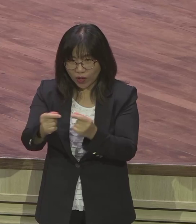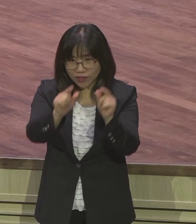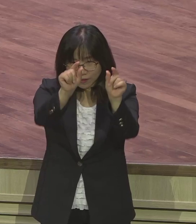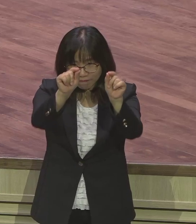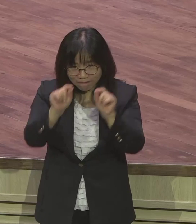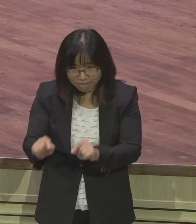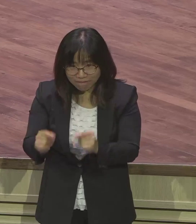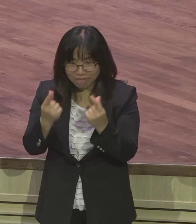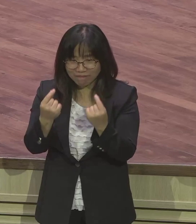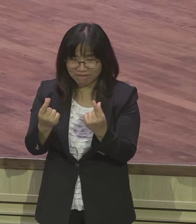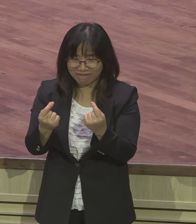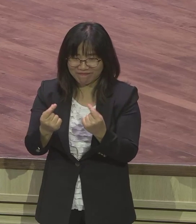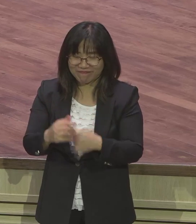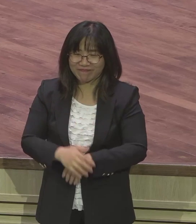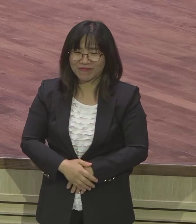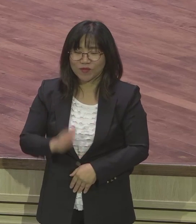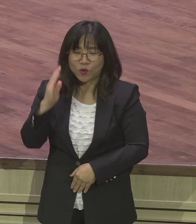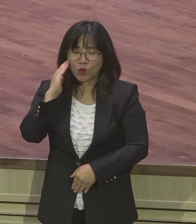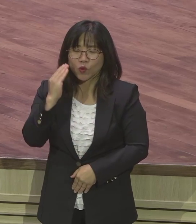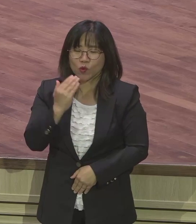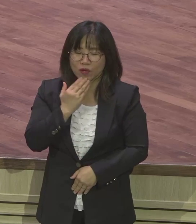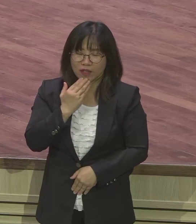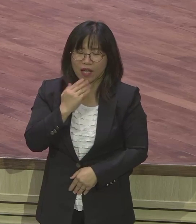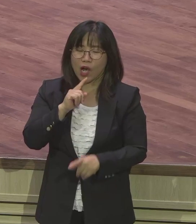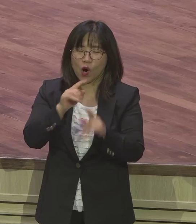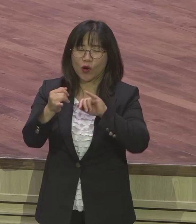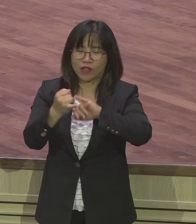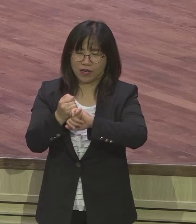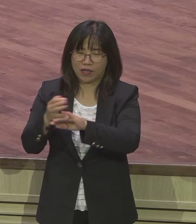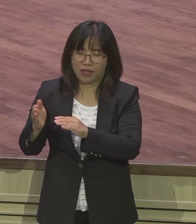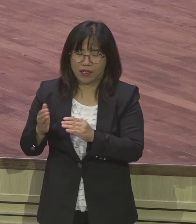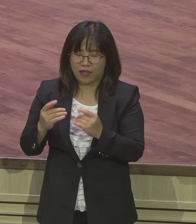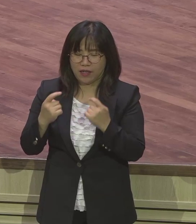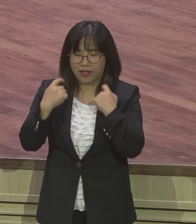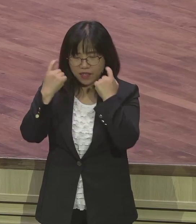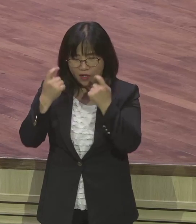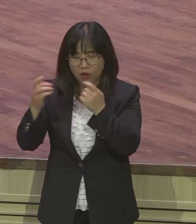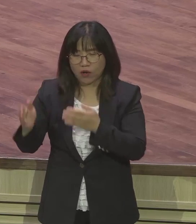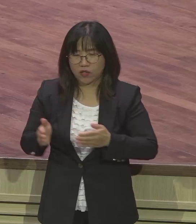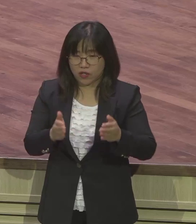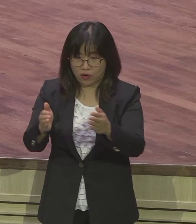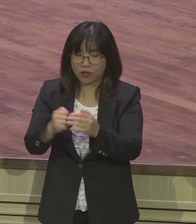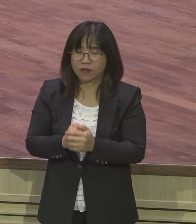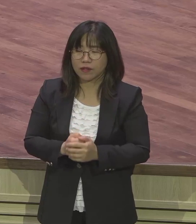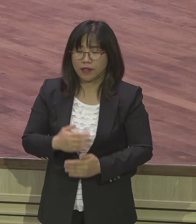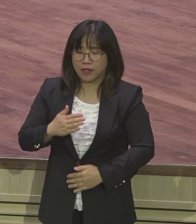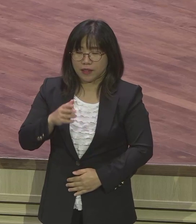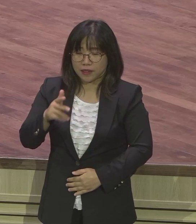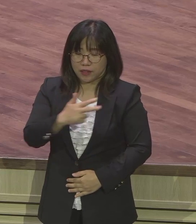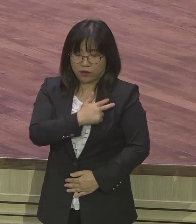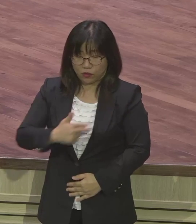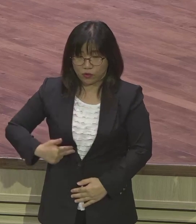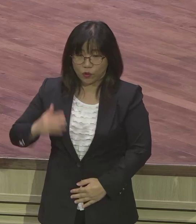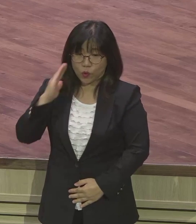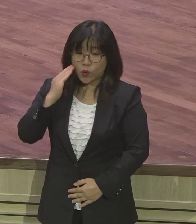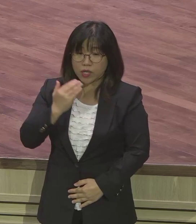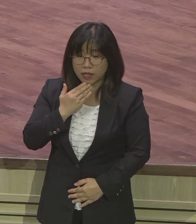농인의 은약의 여정 제가 농인으로 살아간 농인 현장에 가서 농인에게